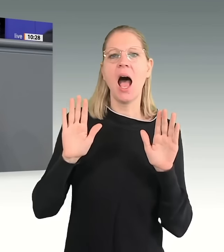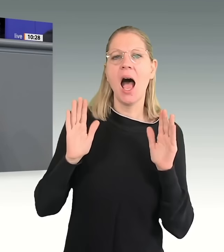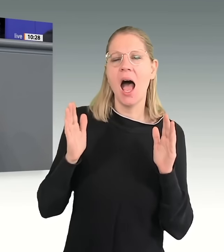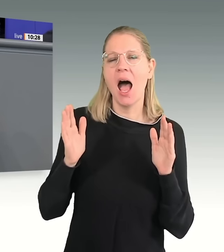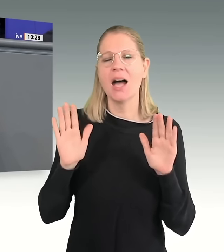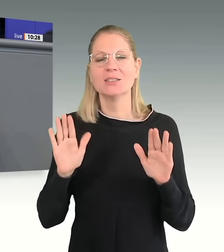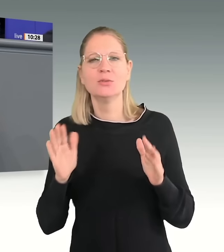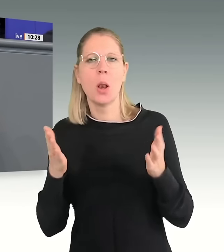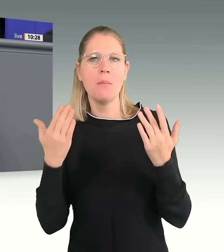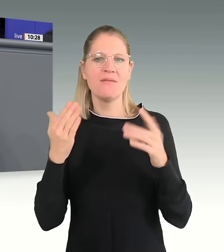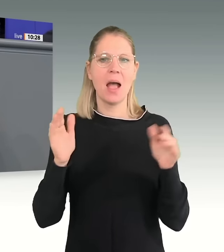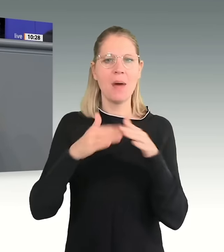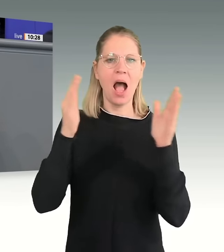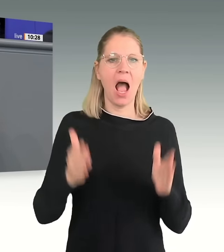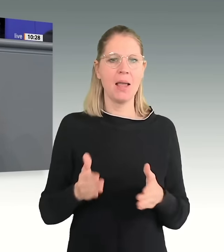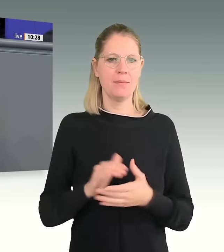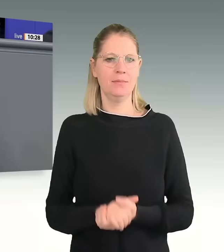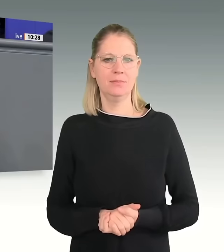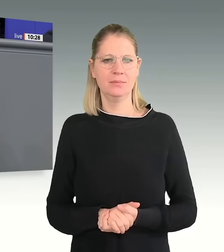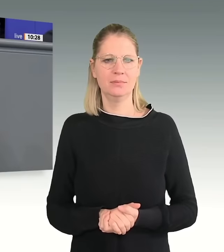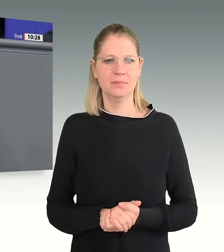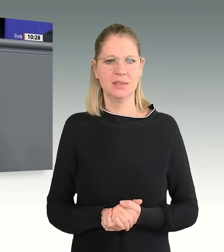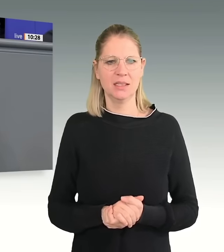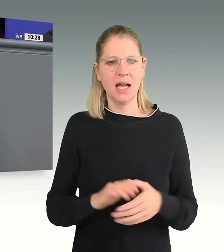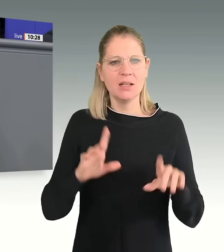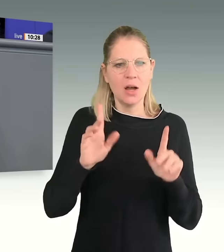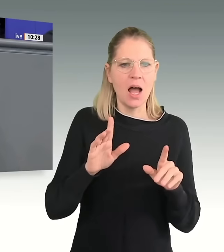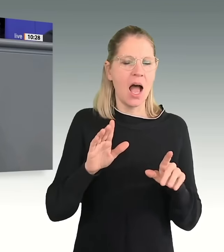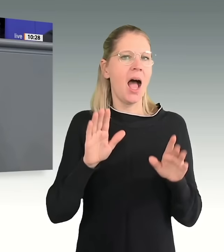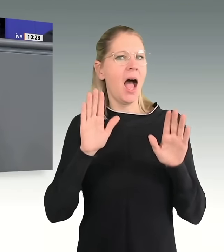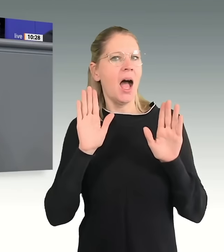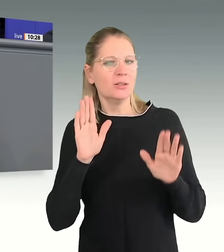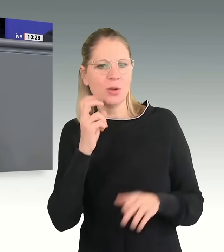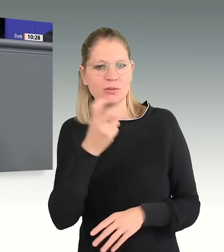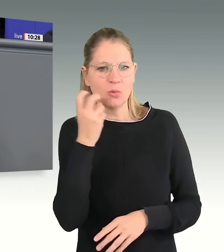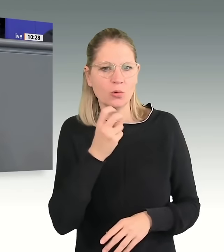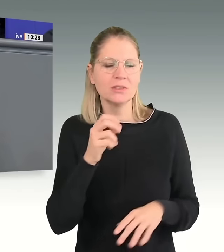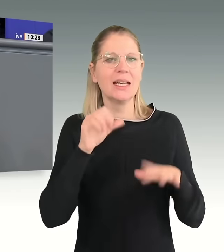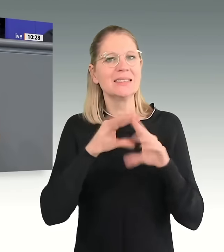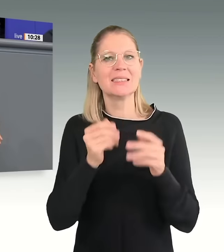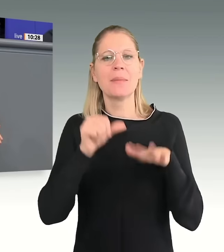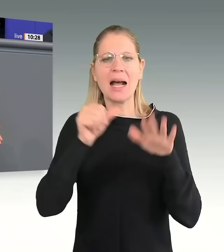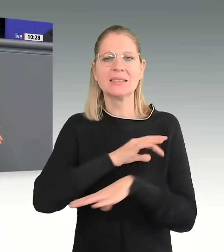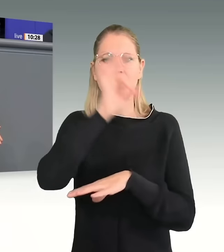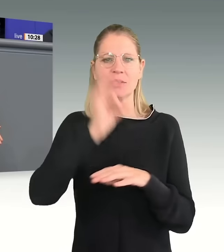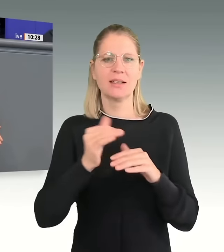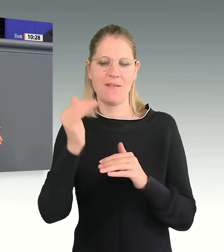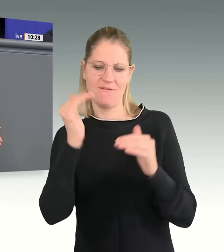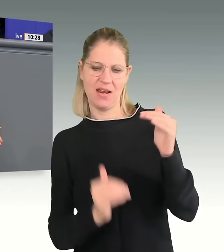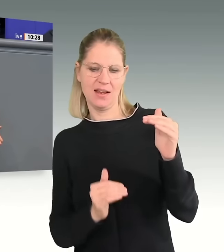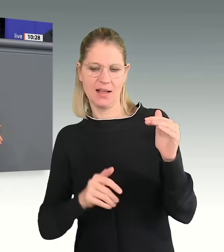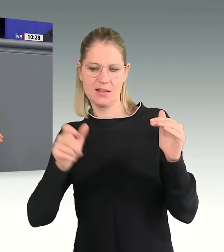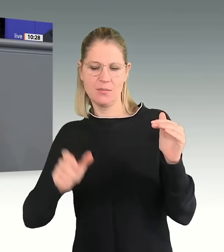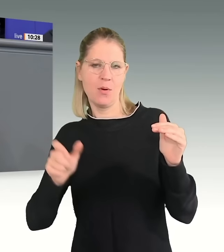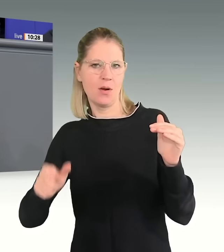Asylsuchende erhalten rund 18 Prozent weniger als Bürgergeldempfänger, also weniger, als das Existenzminimum vorsieht. Irgendwann ist es doch mal gut.